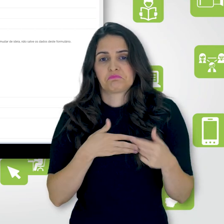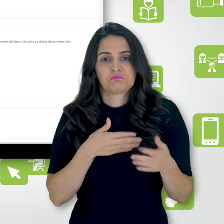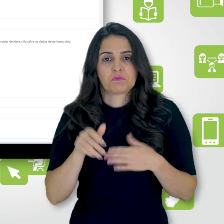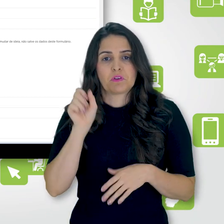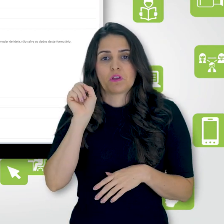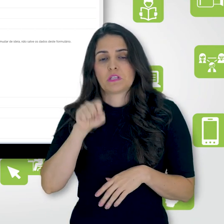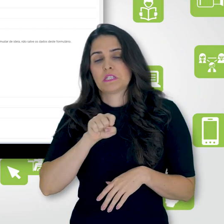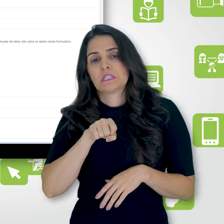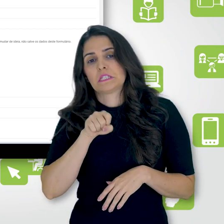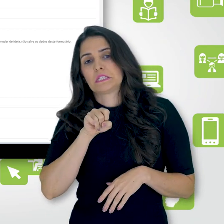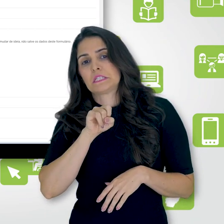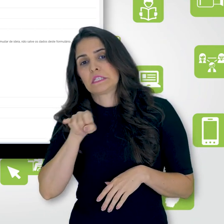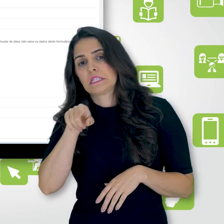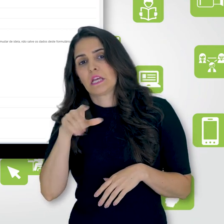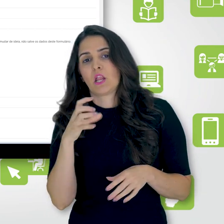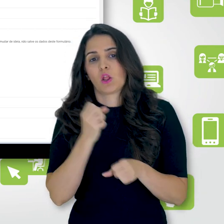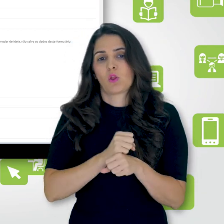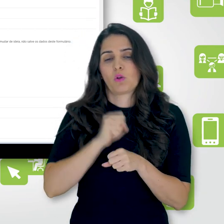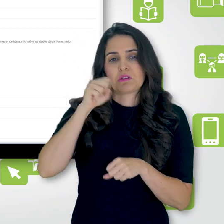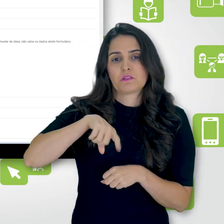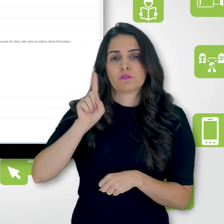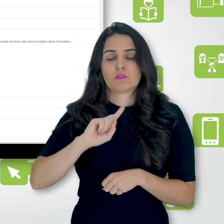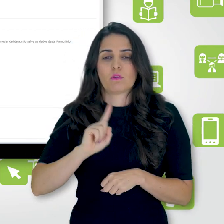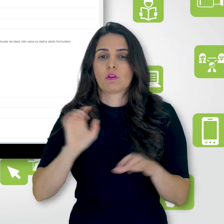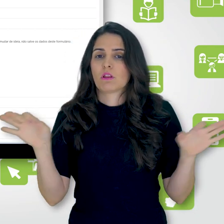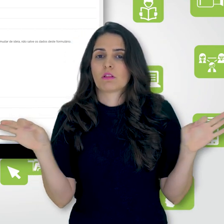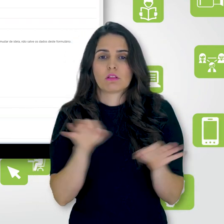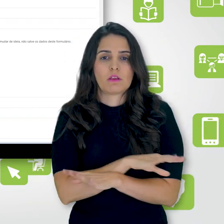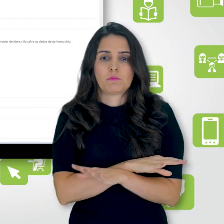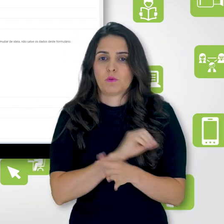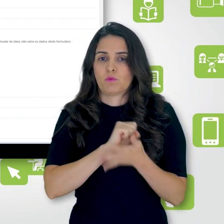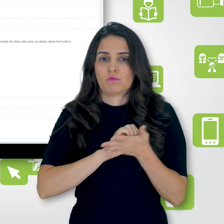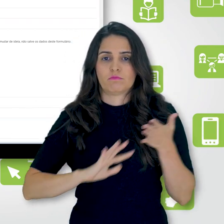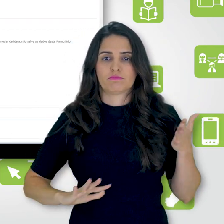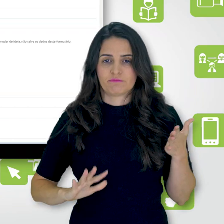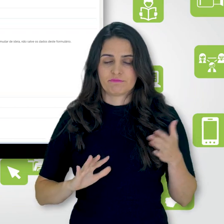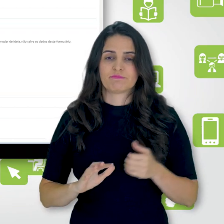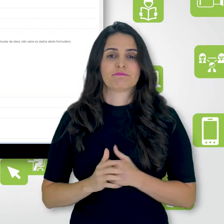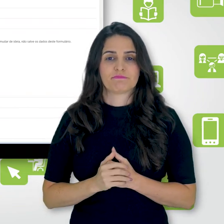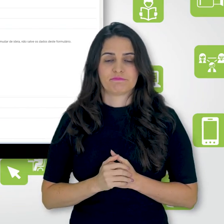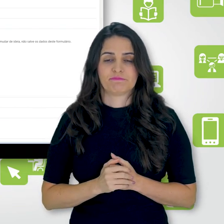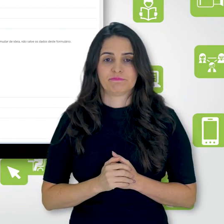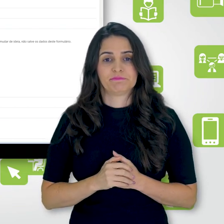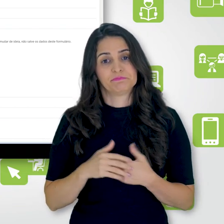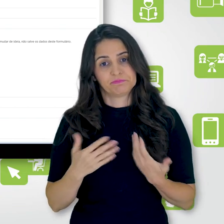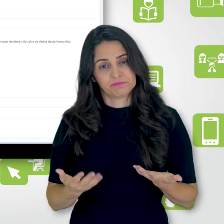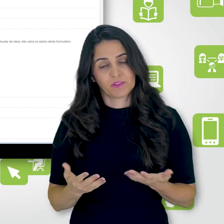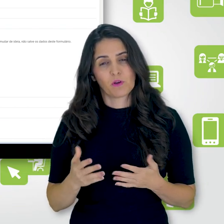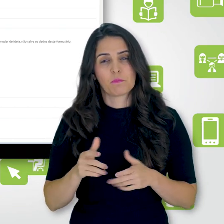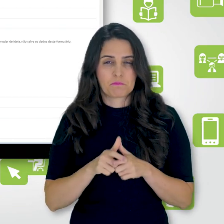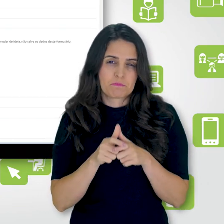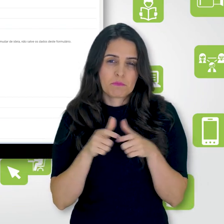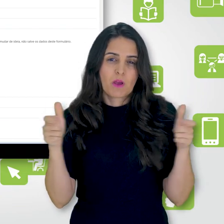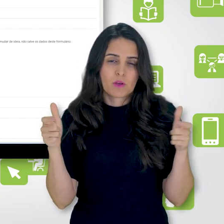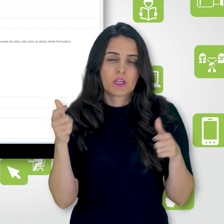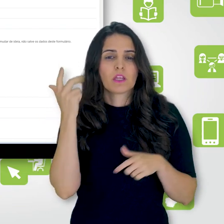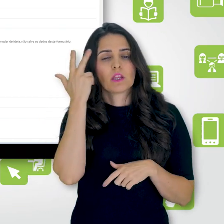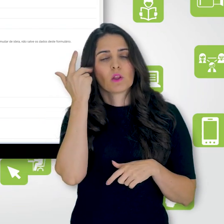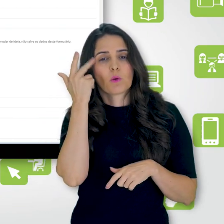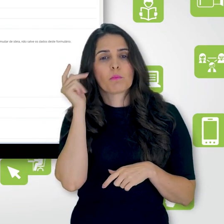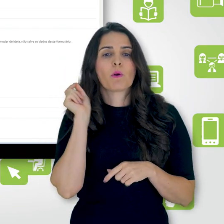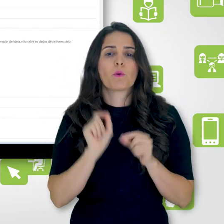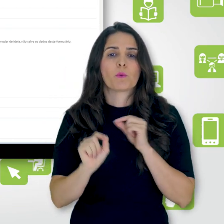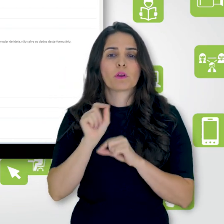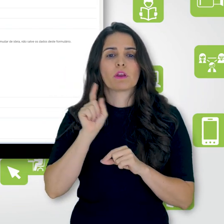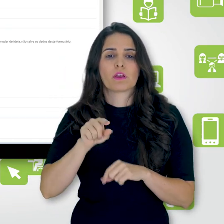independente se ele já recebeu uma nota ou não, ele já concluiu a atividade. Então, eu normalmente, em caso de tarefa,